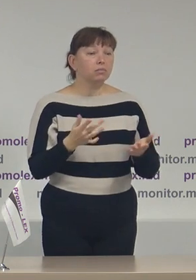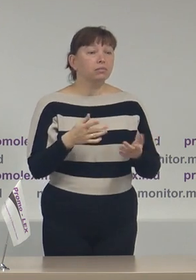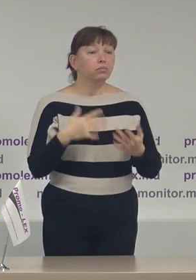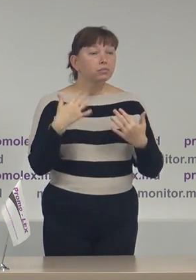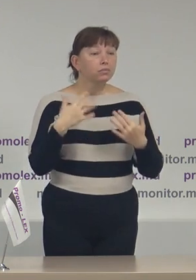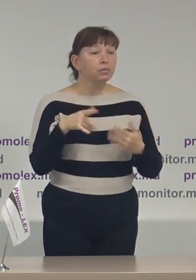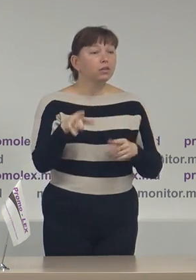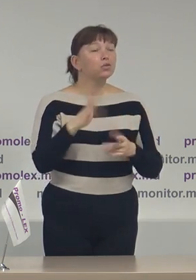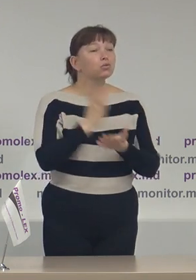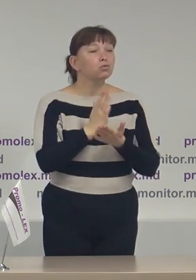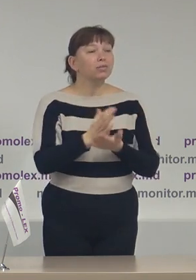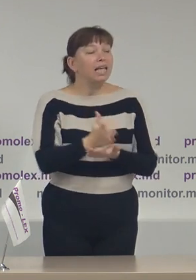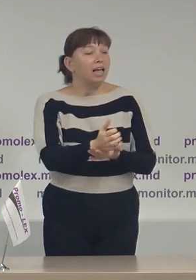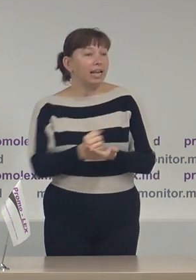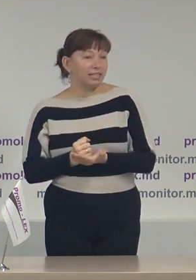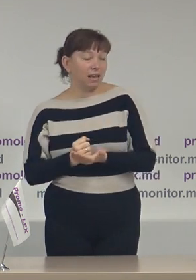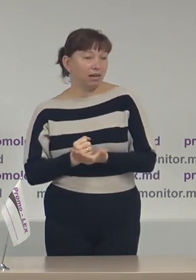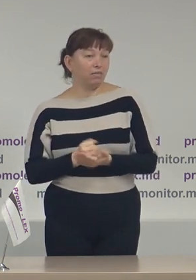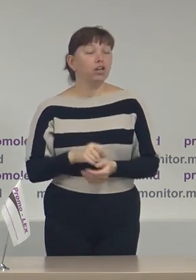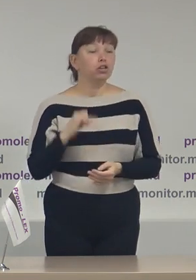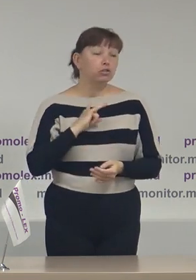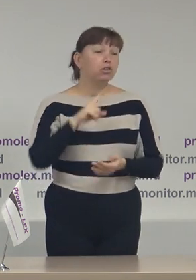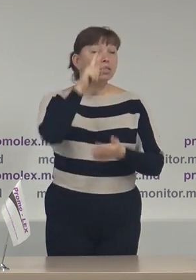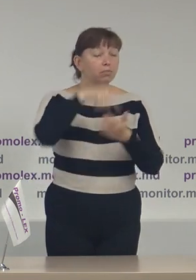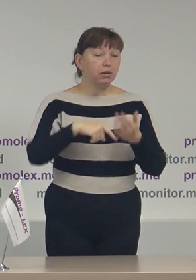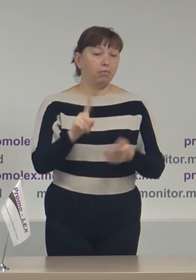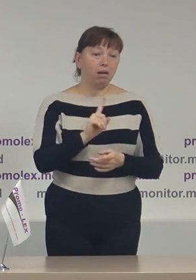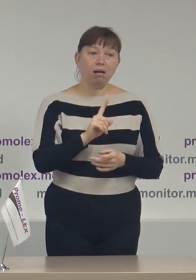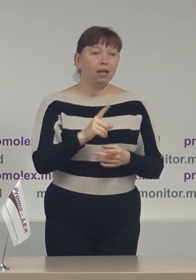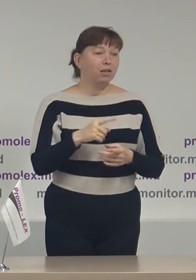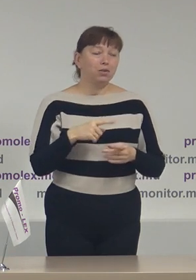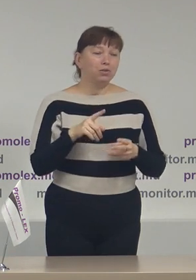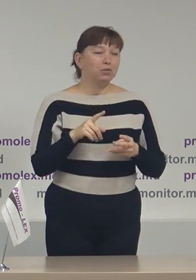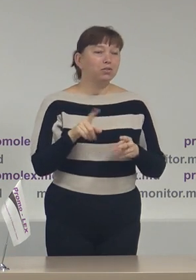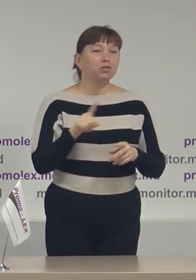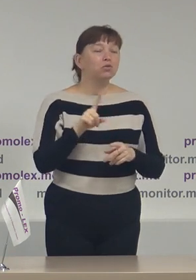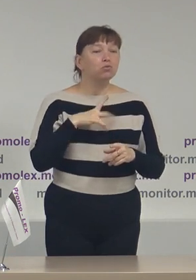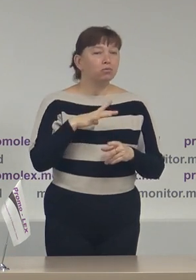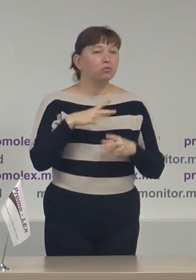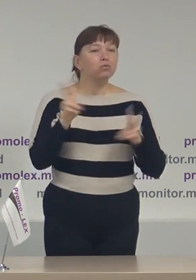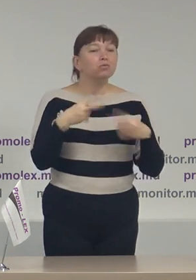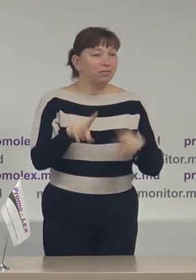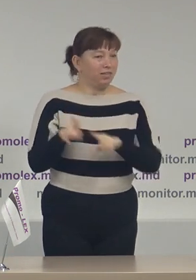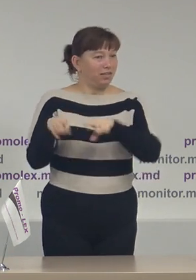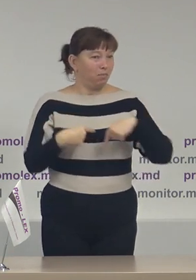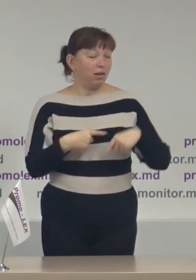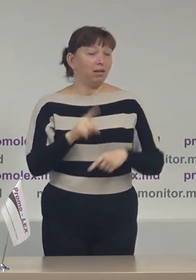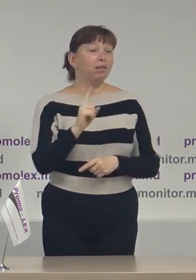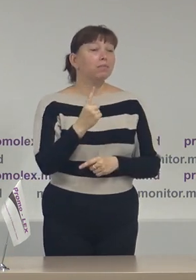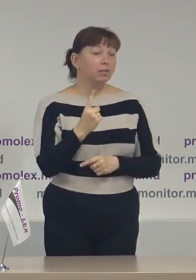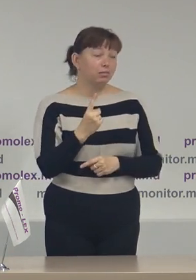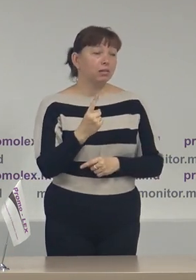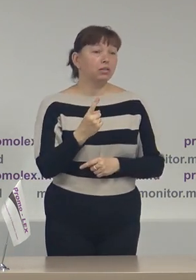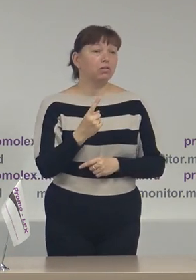calitate de rezervă și sperăm noi să nu avem nevoie să îi implicăm, așa încât